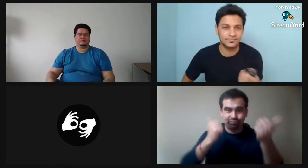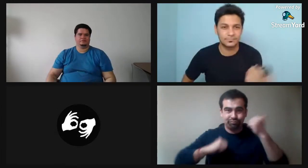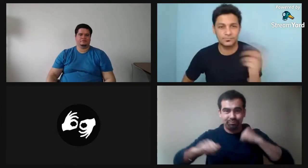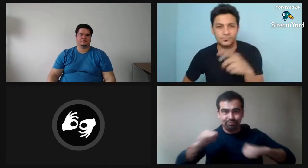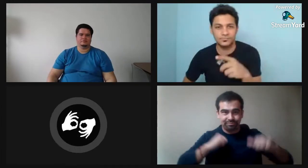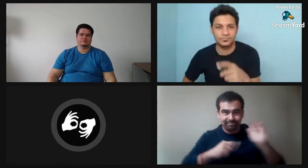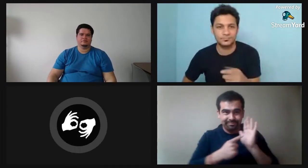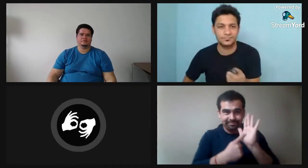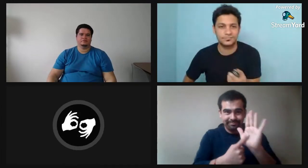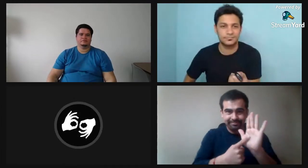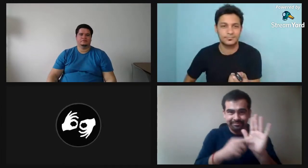Seguimos con la imagen.